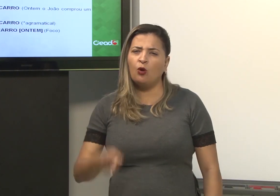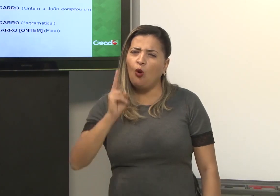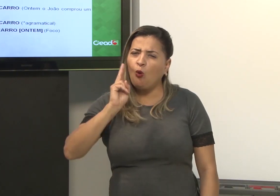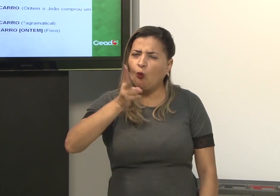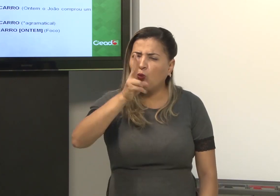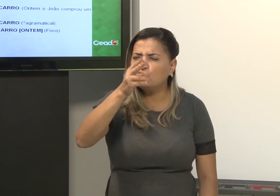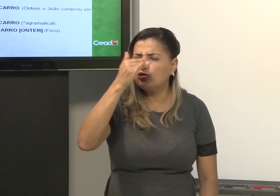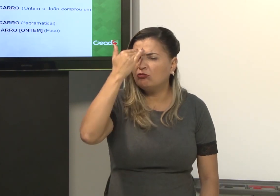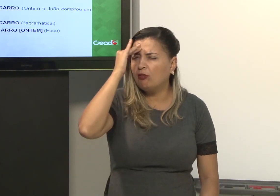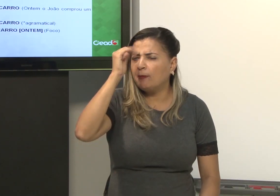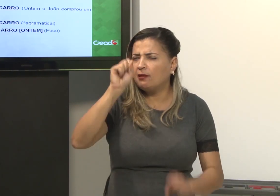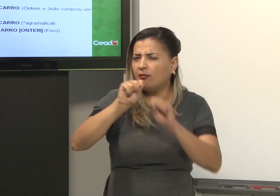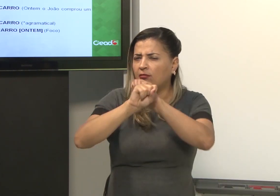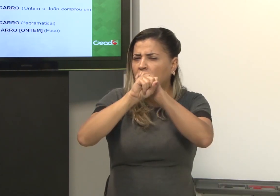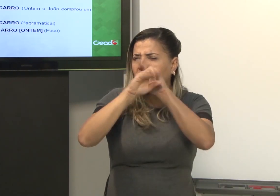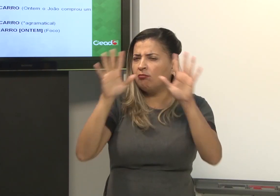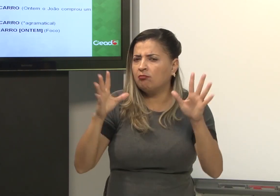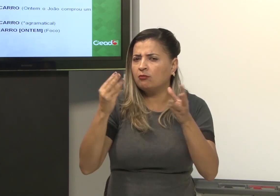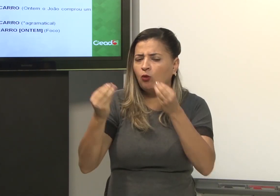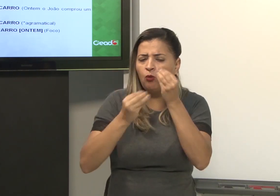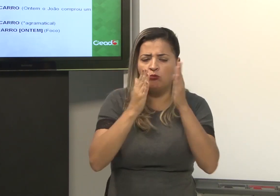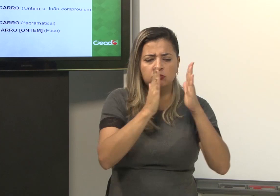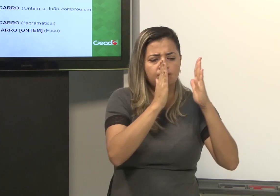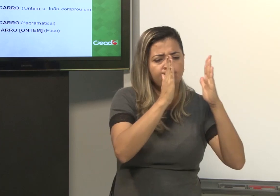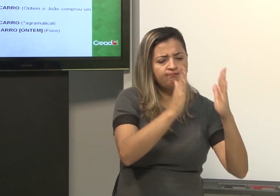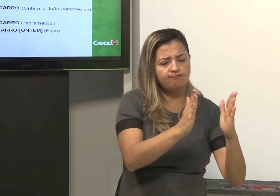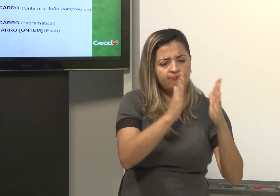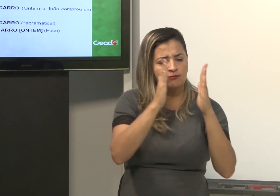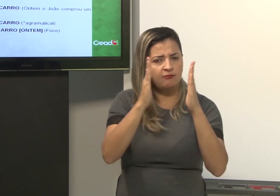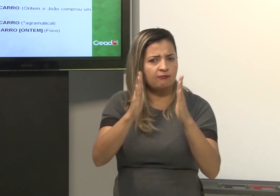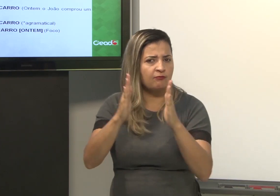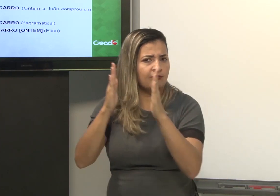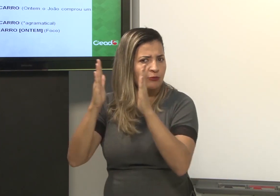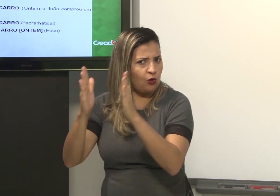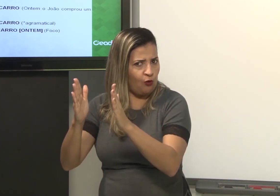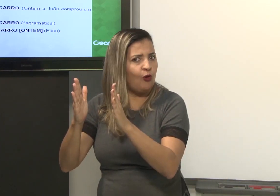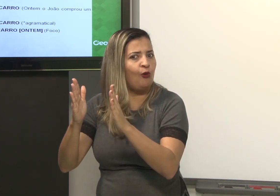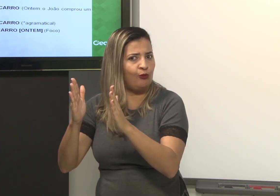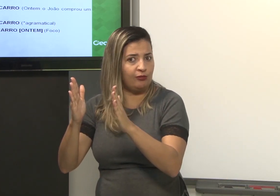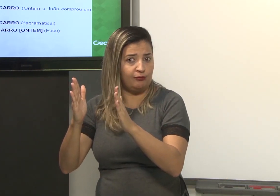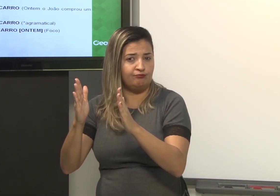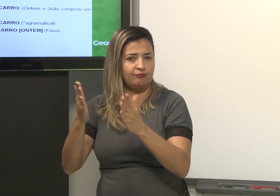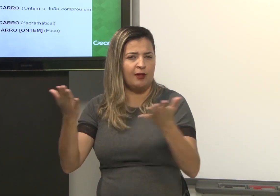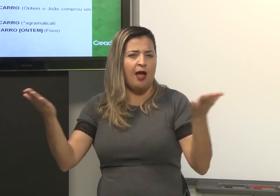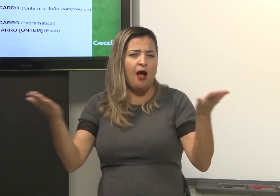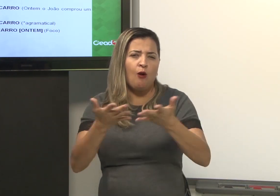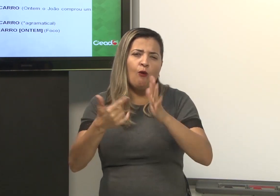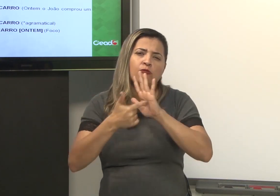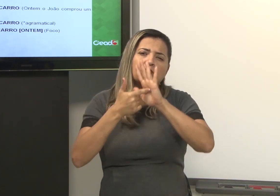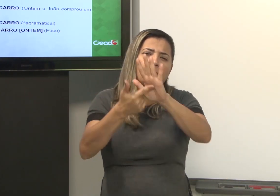forma mais clara essa ordem. Agora eu vou mostrar para vocês exemplos de advérbios.